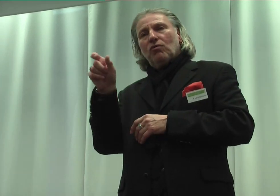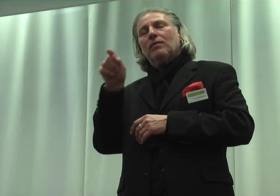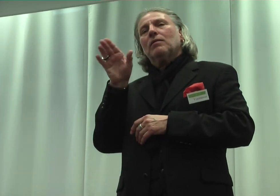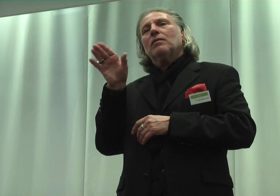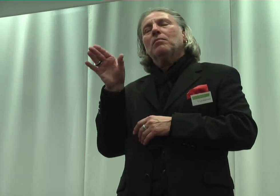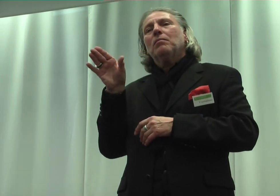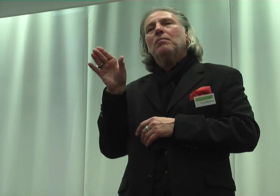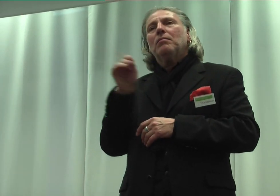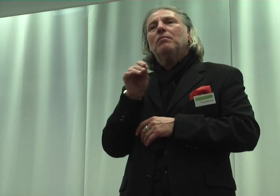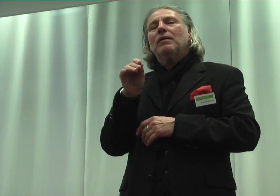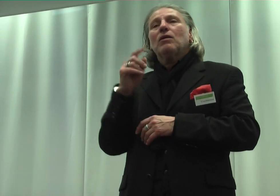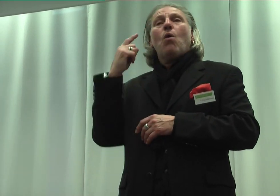Hörschädigung?